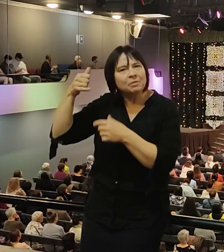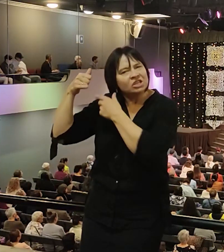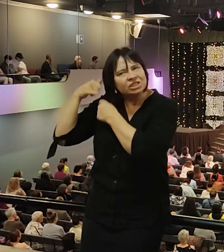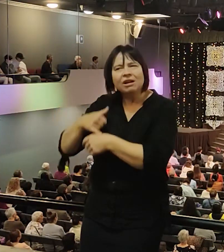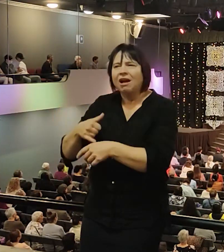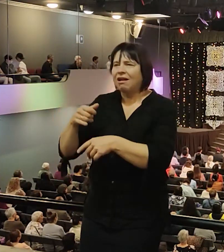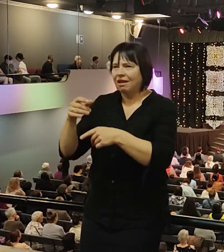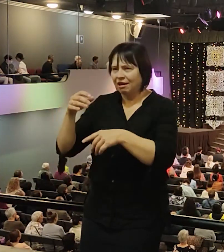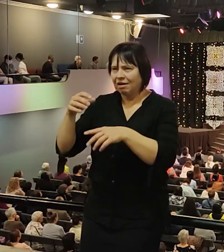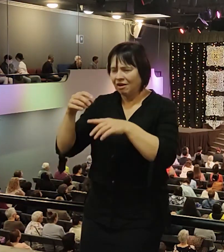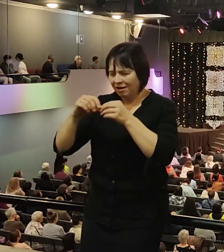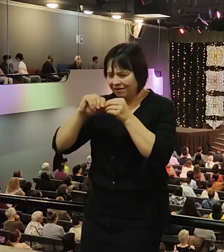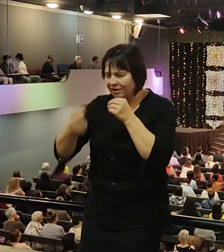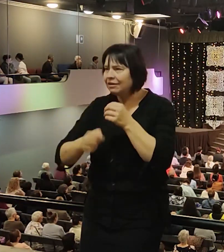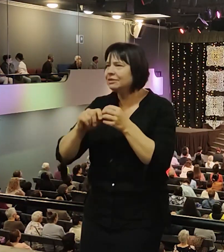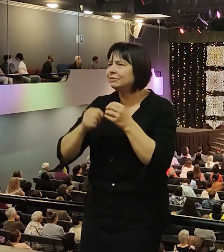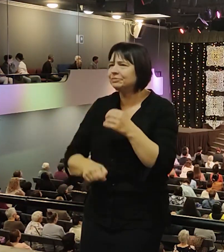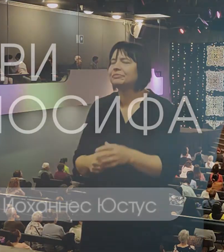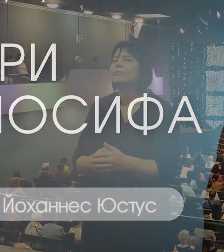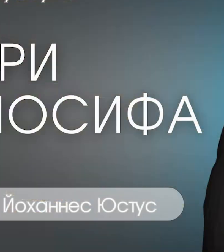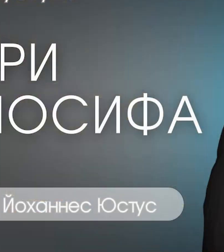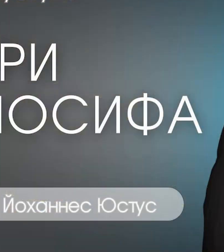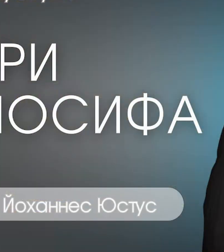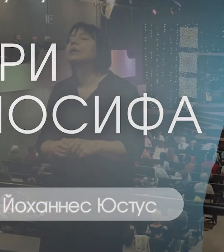Чтобы нас, немцев, тогда приняли.